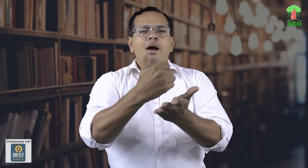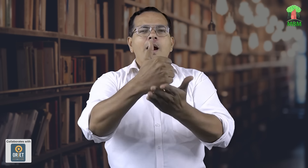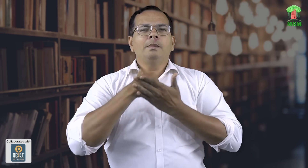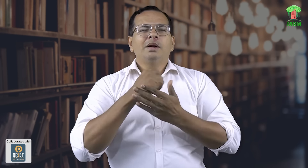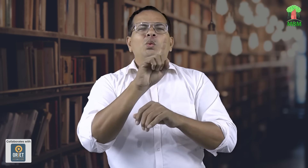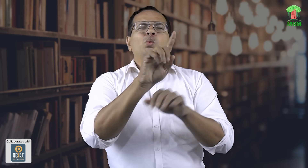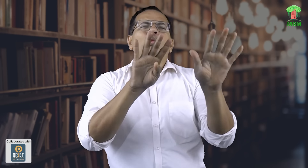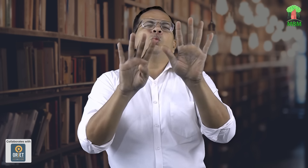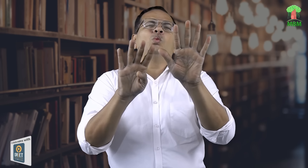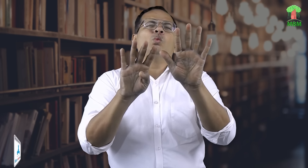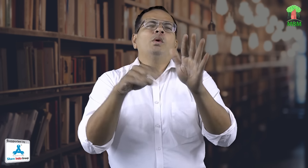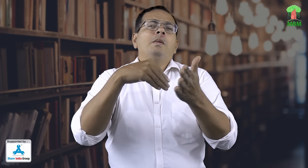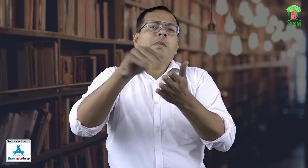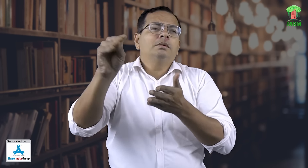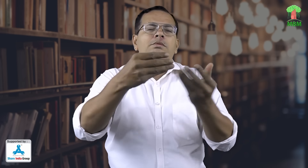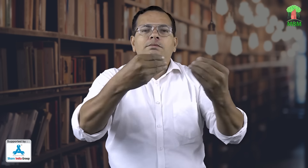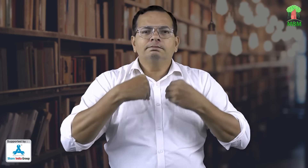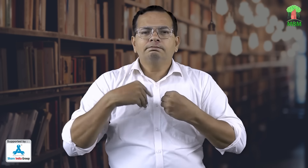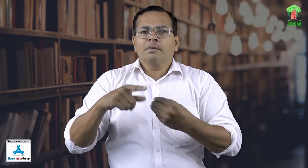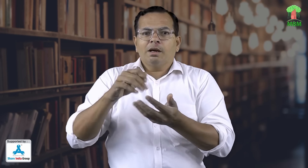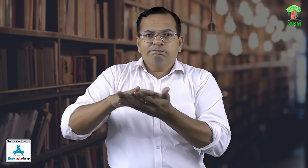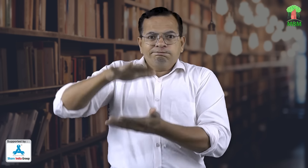है और हम चाहते हैं कि एक श्रहयोग आप दें